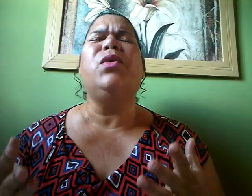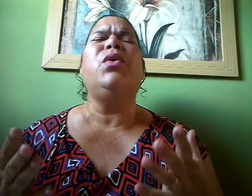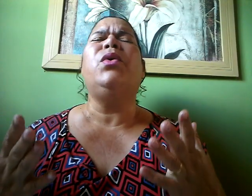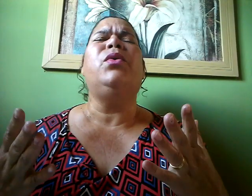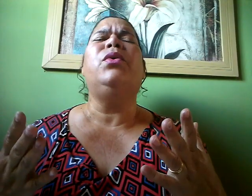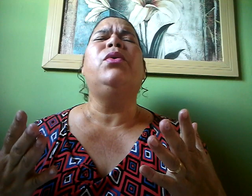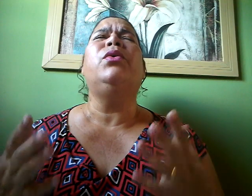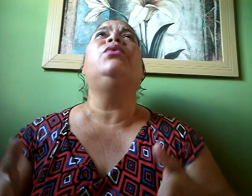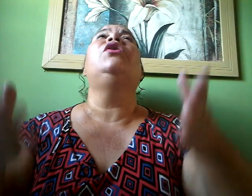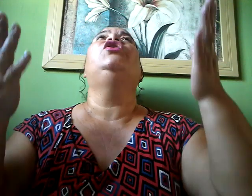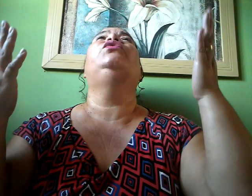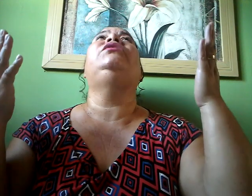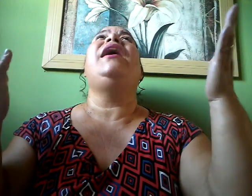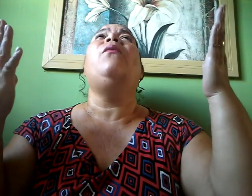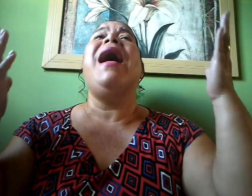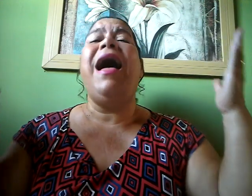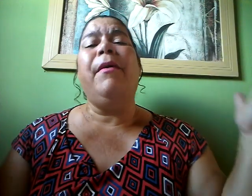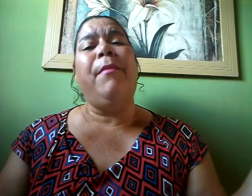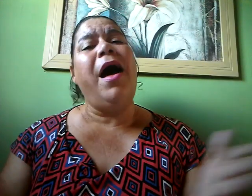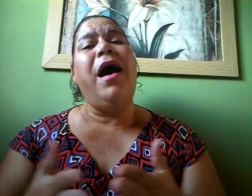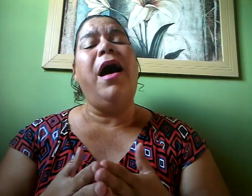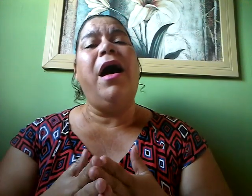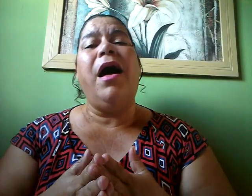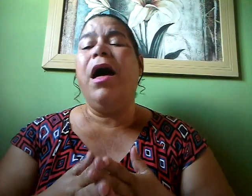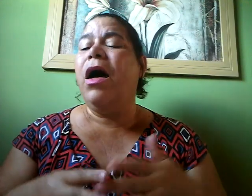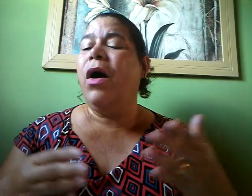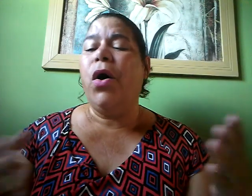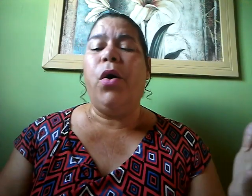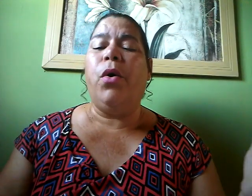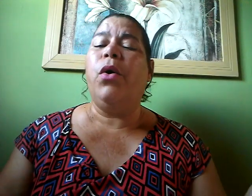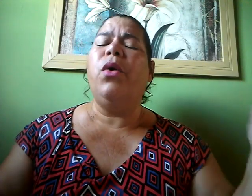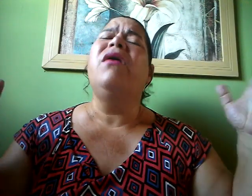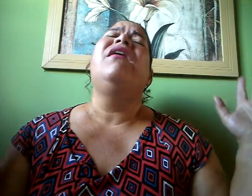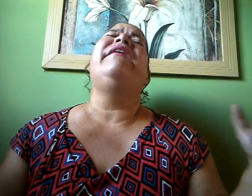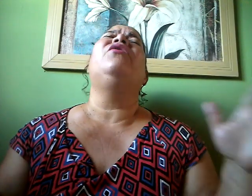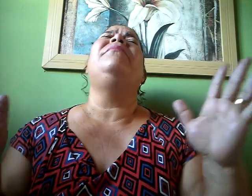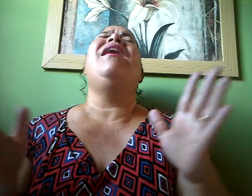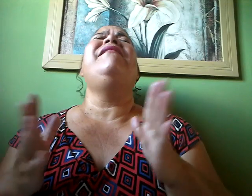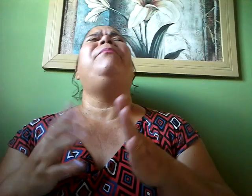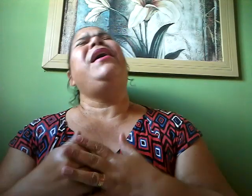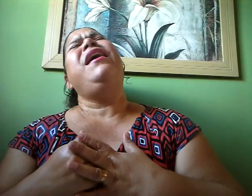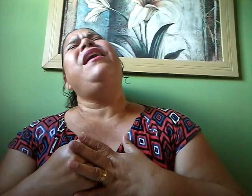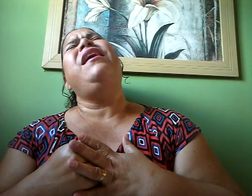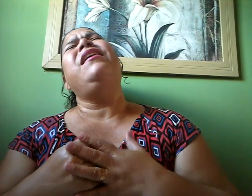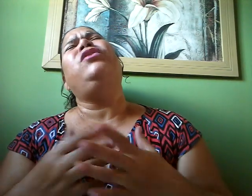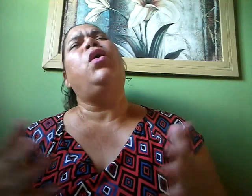Do teu amor Eu me arrependo